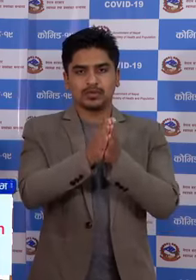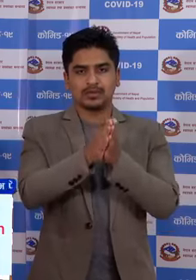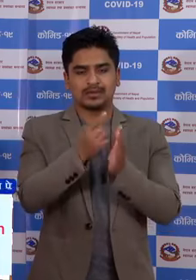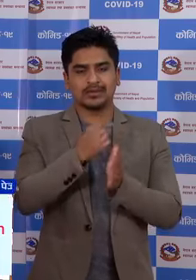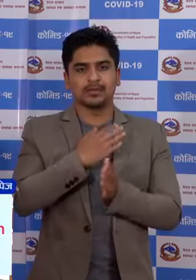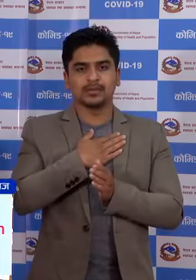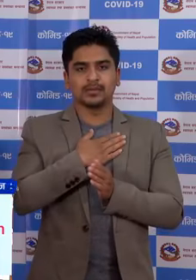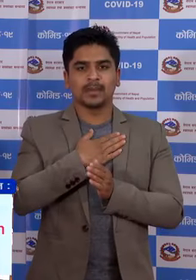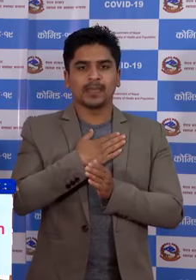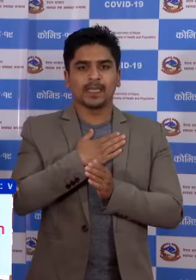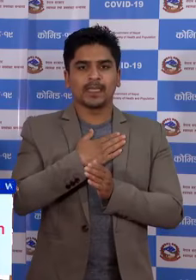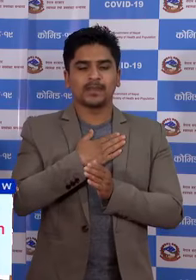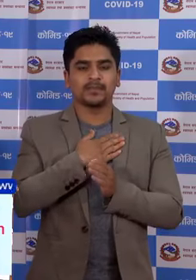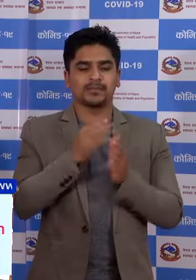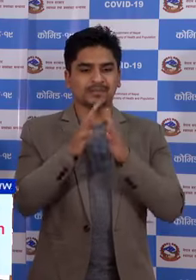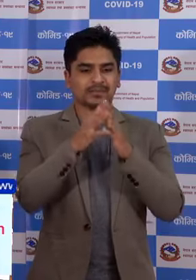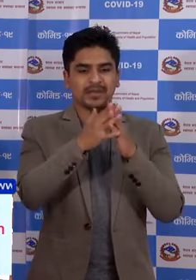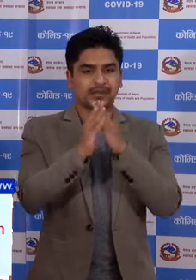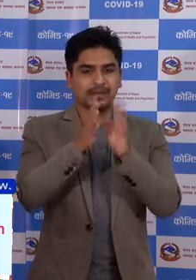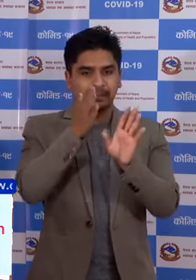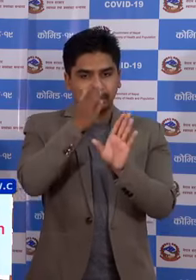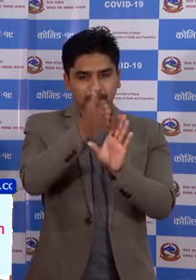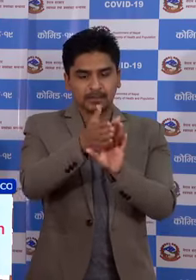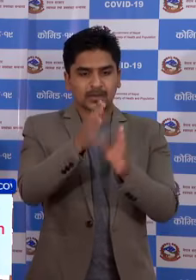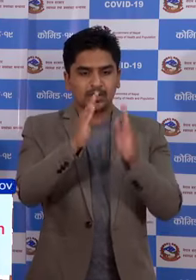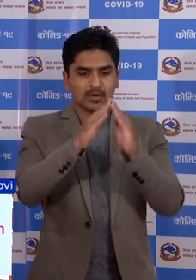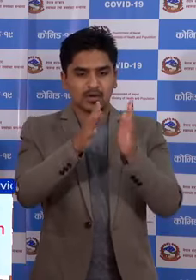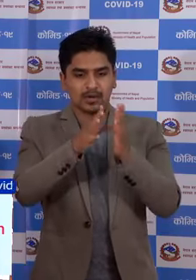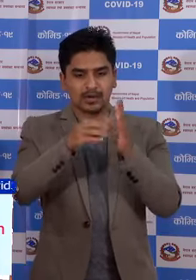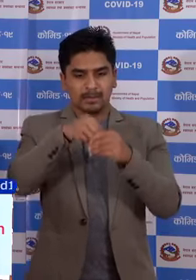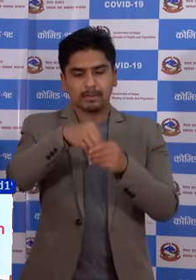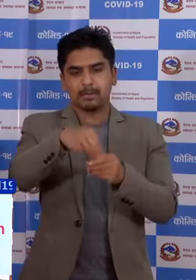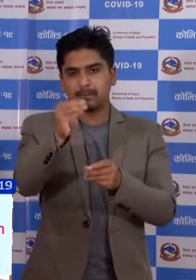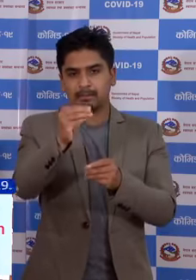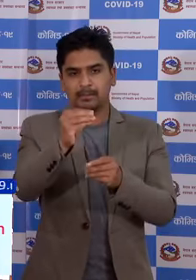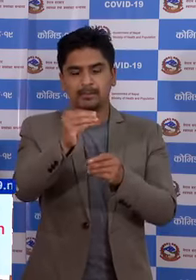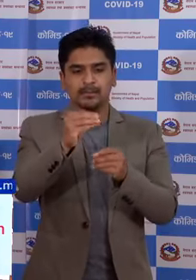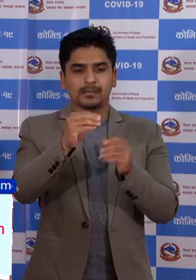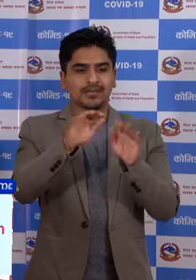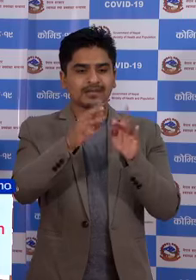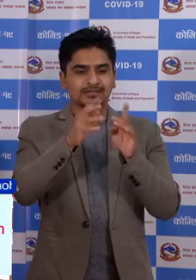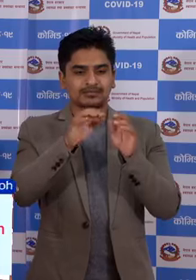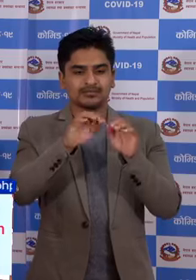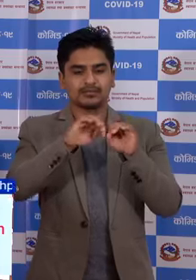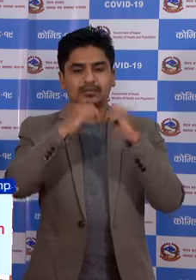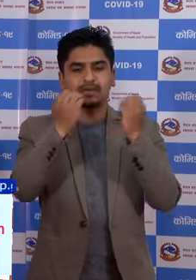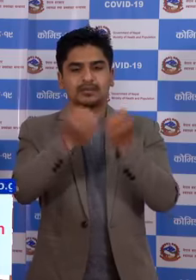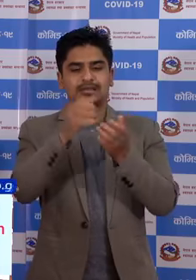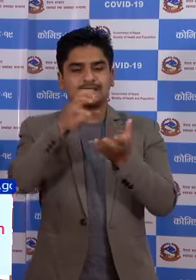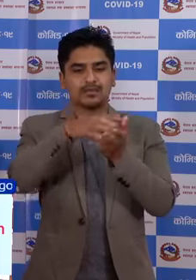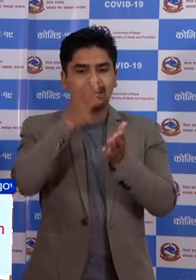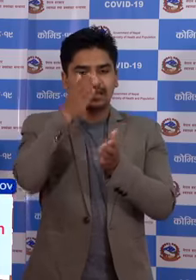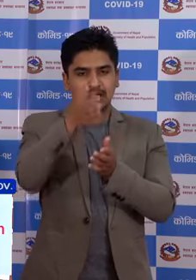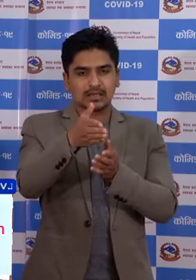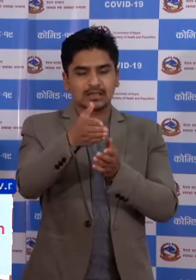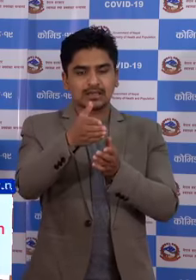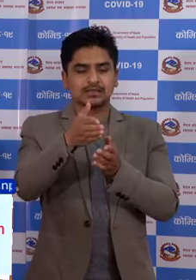हम्रो बेणबाड मा जादा गरवाट बाहिर निश्गादा सार्वजनिक इस्थाल मा जानु परदा